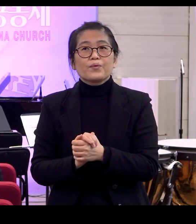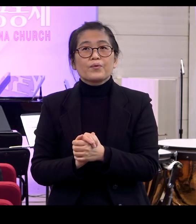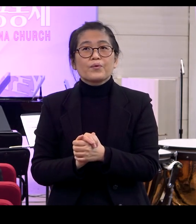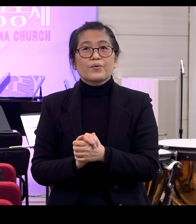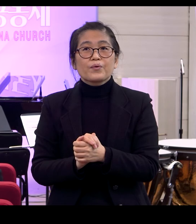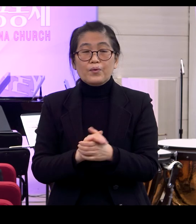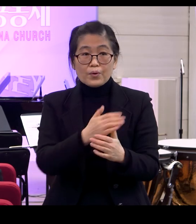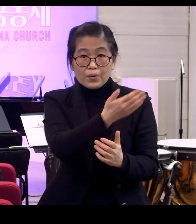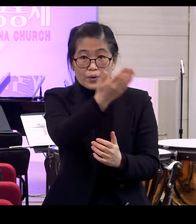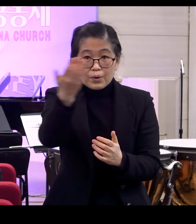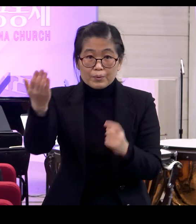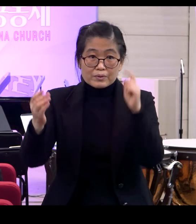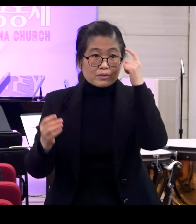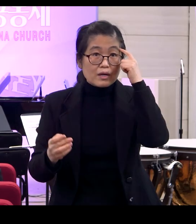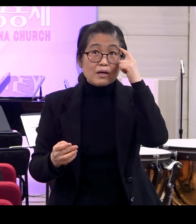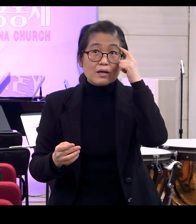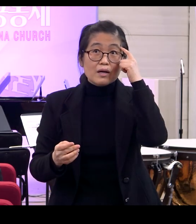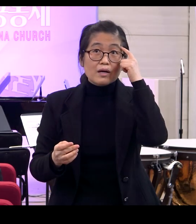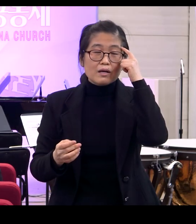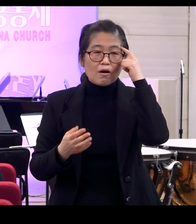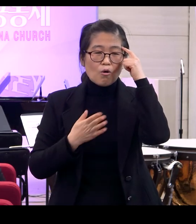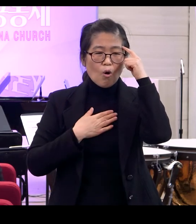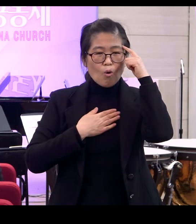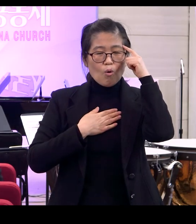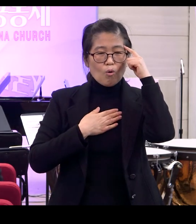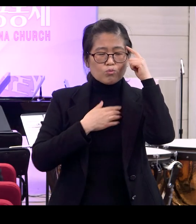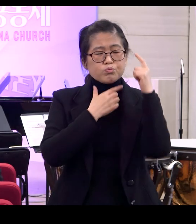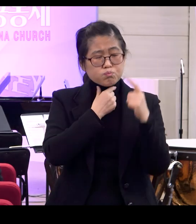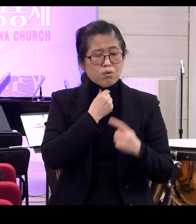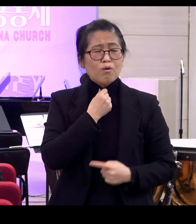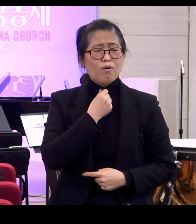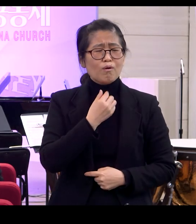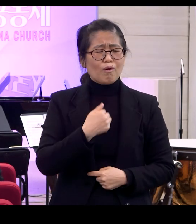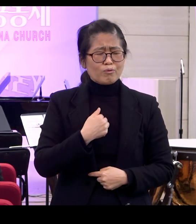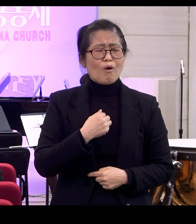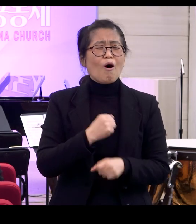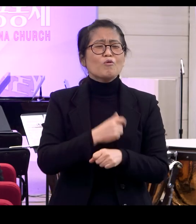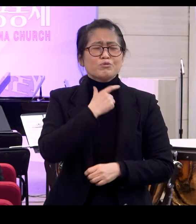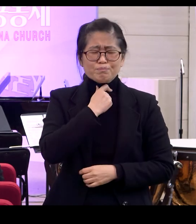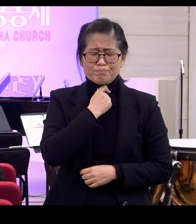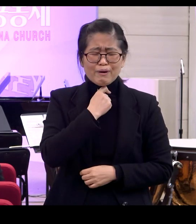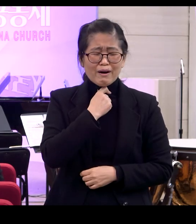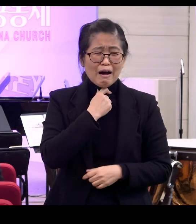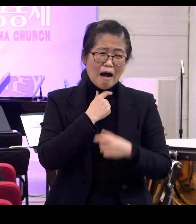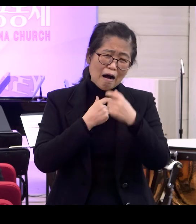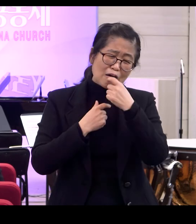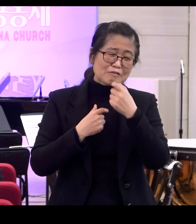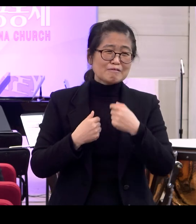근데 여러분 지금 생각에 우리도 그러고 싶죠 근데 그게 잘 안 돼서 문제죠